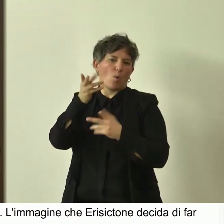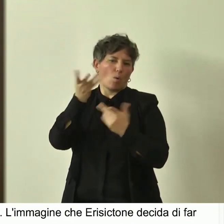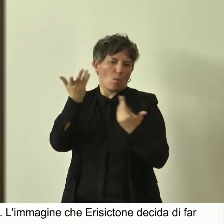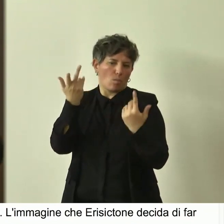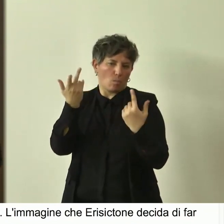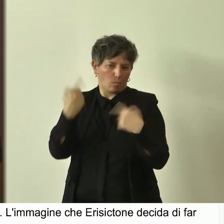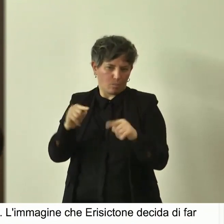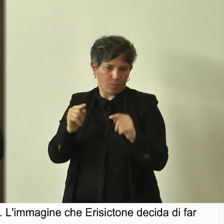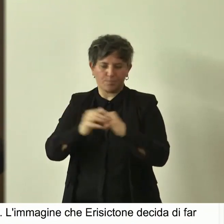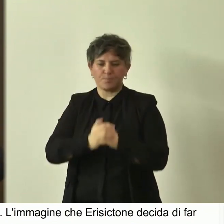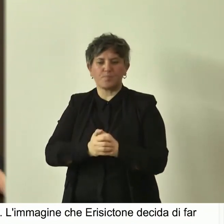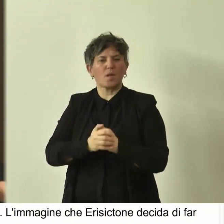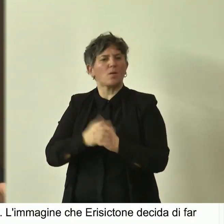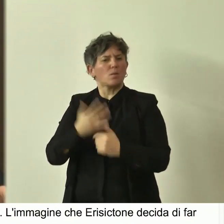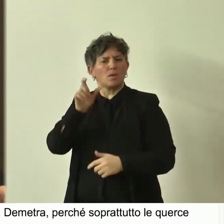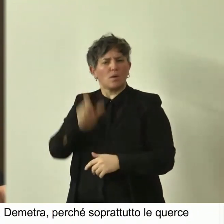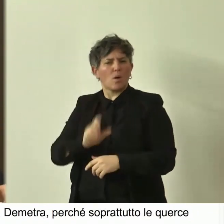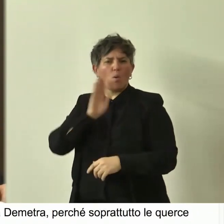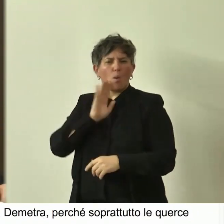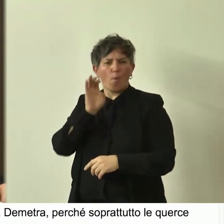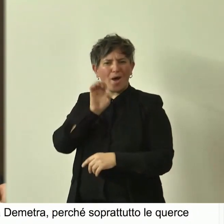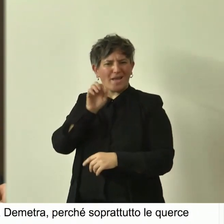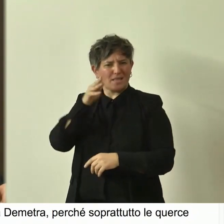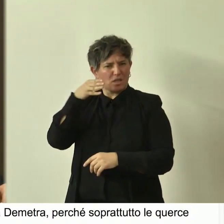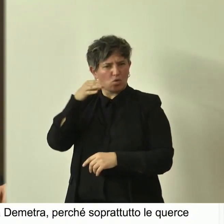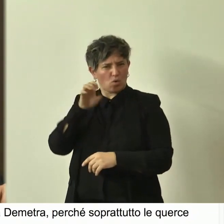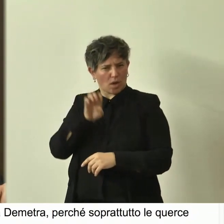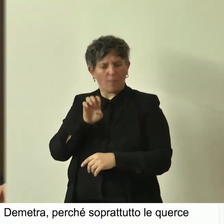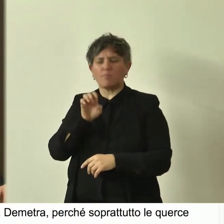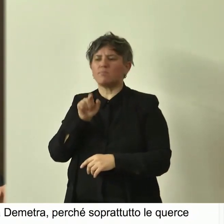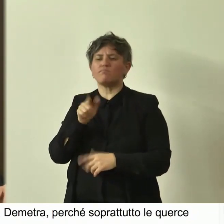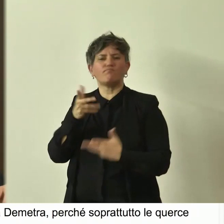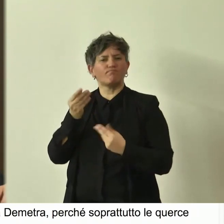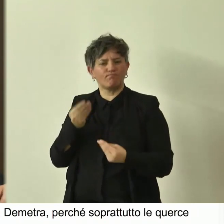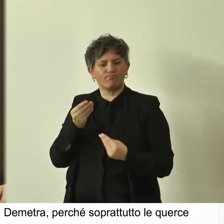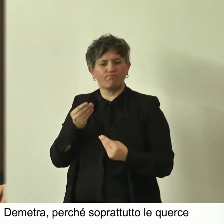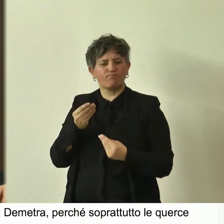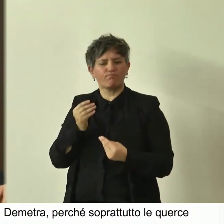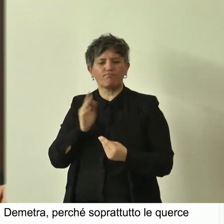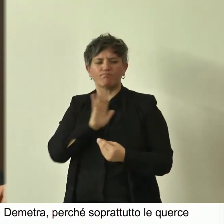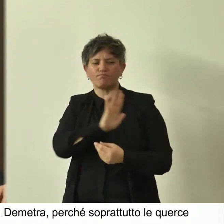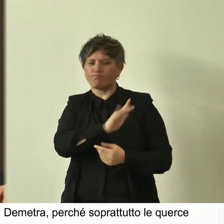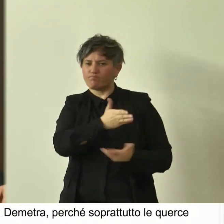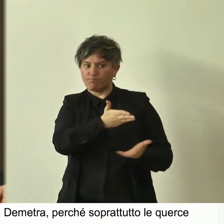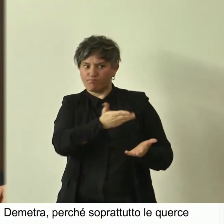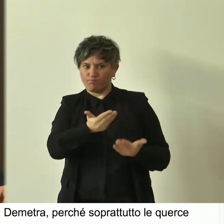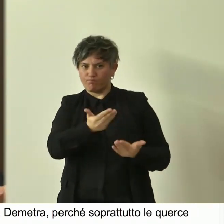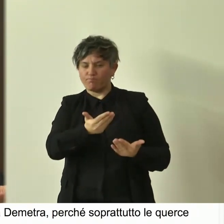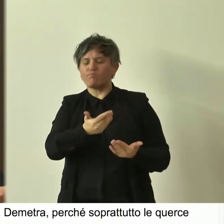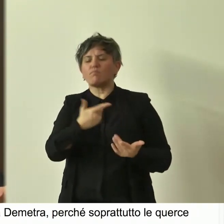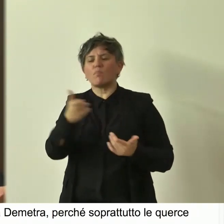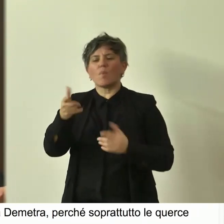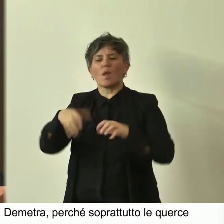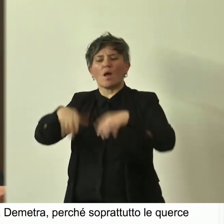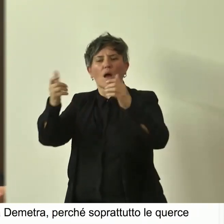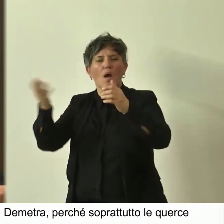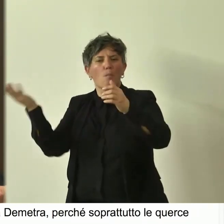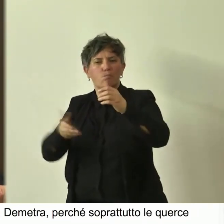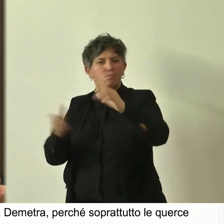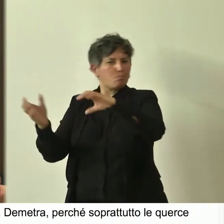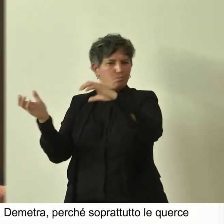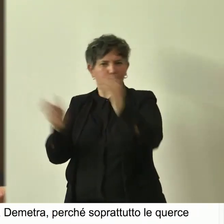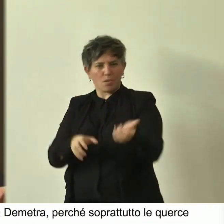Quindi, Erisittone, diciamo così, invita i suoi a tagliare questo bosco, i suoi sono